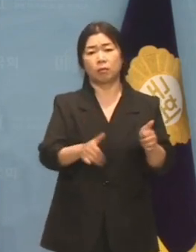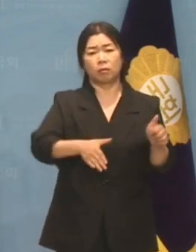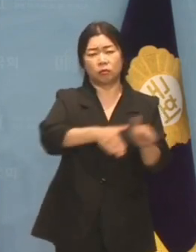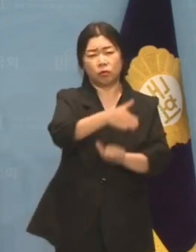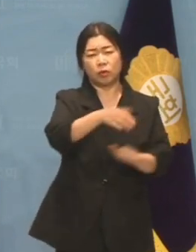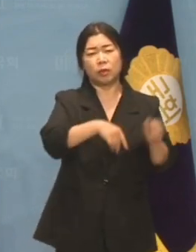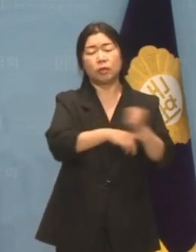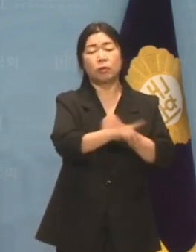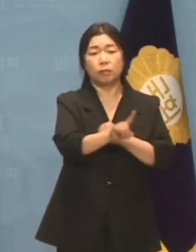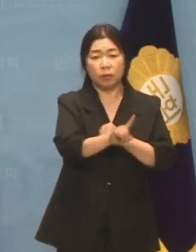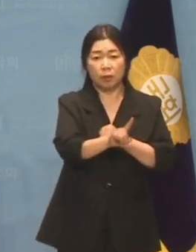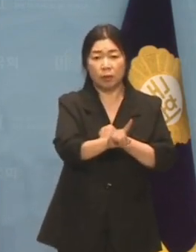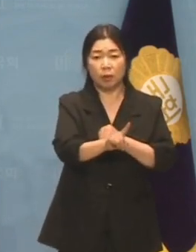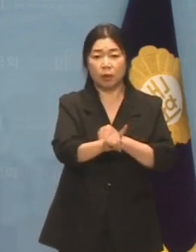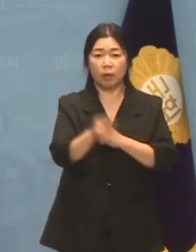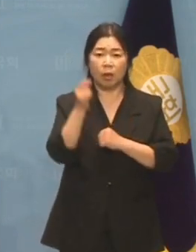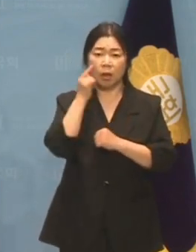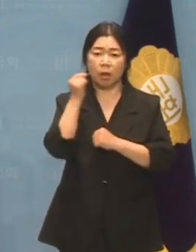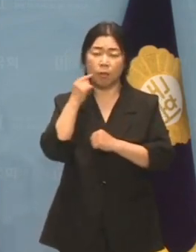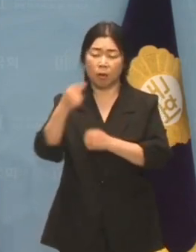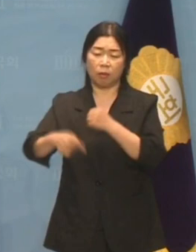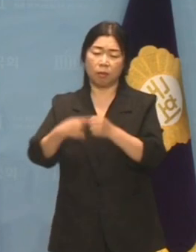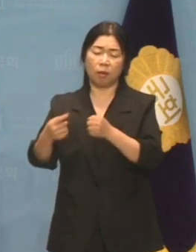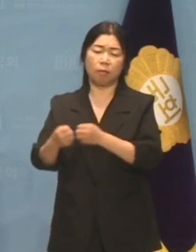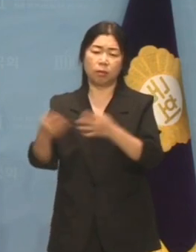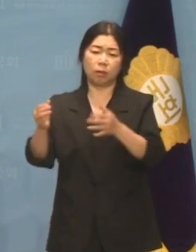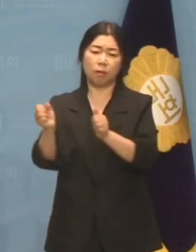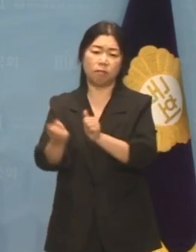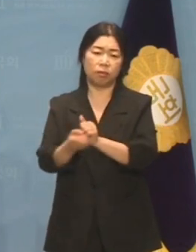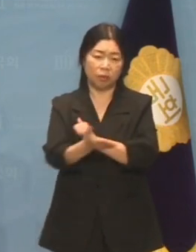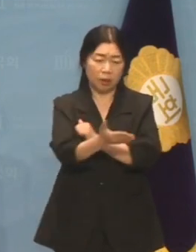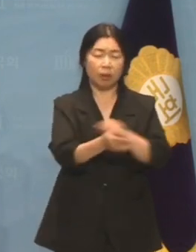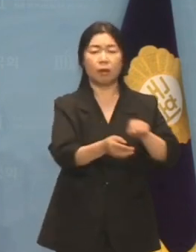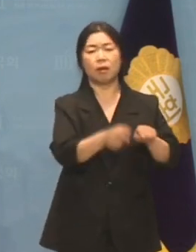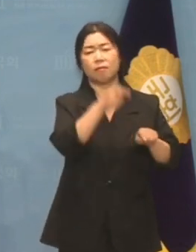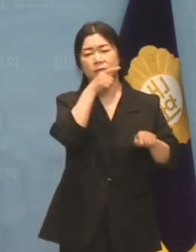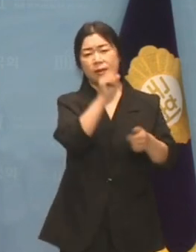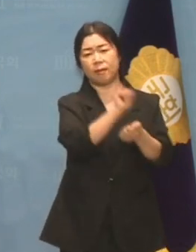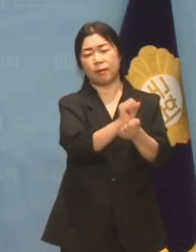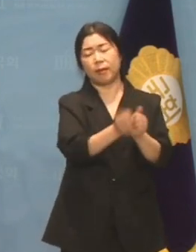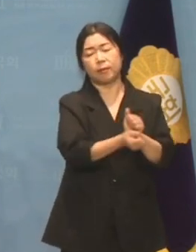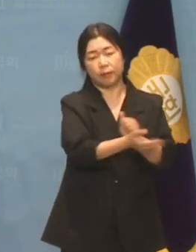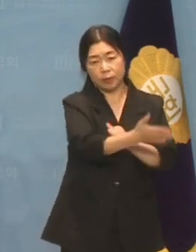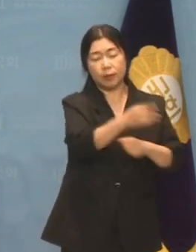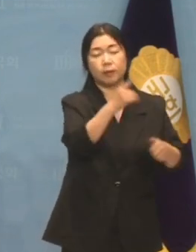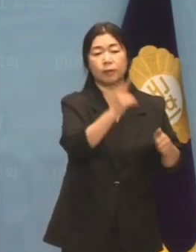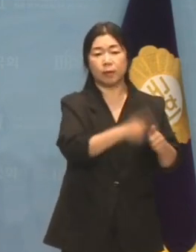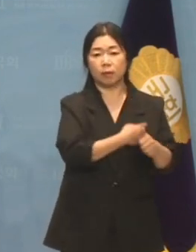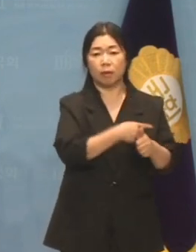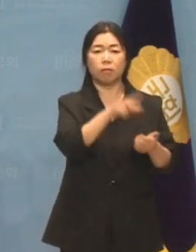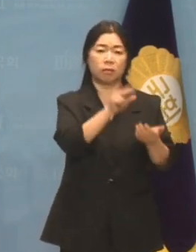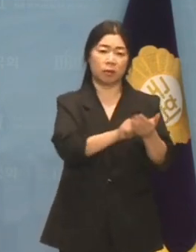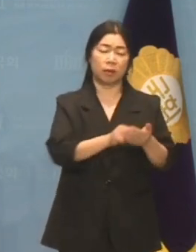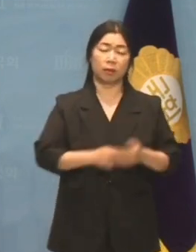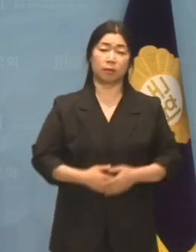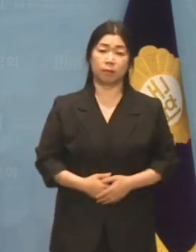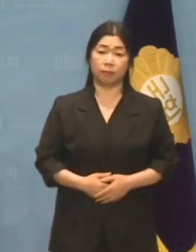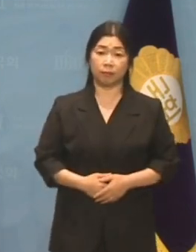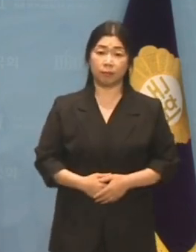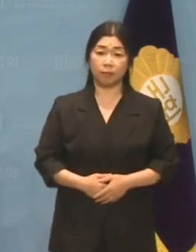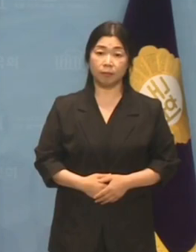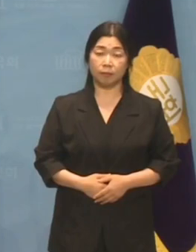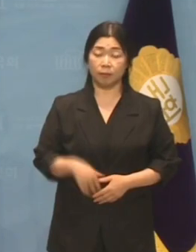후쿠시마 오염수입니다. 국민께서 정부의 들러리 시찰과 여당의 괴담